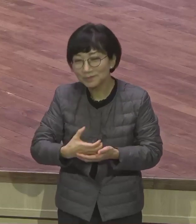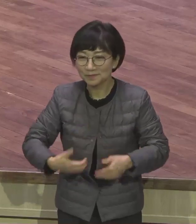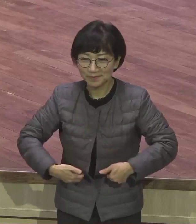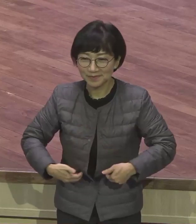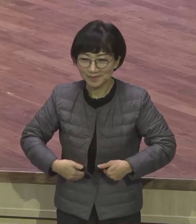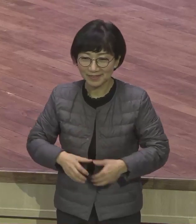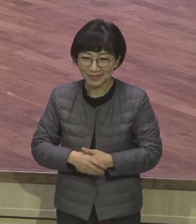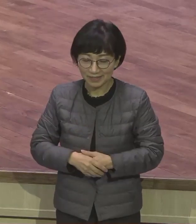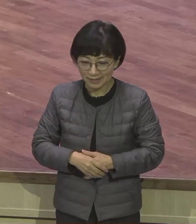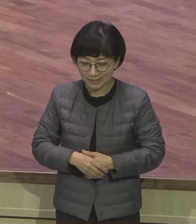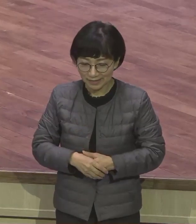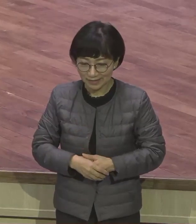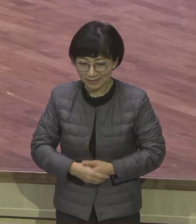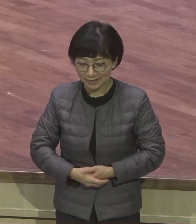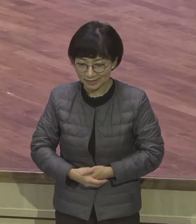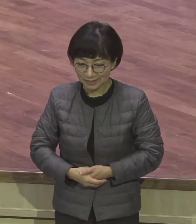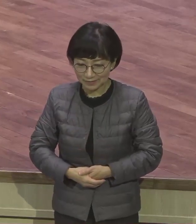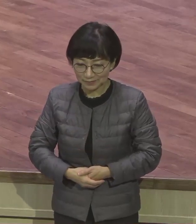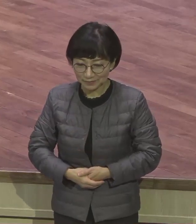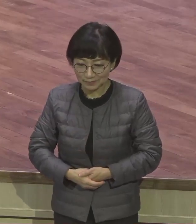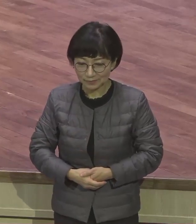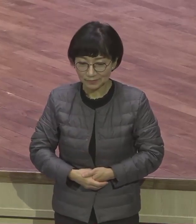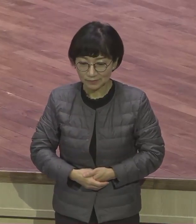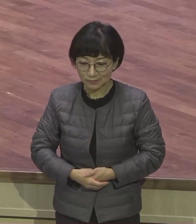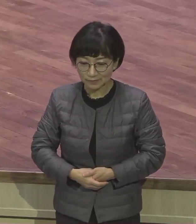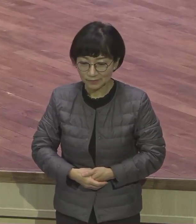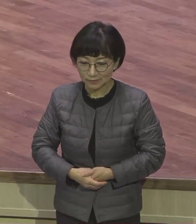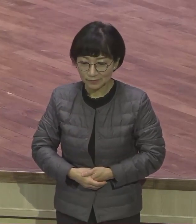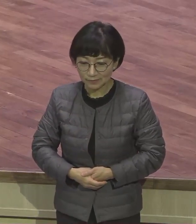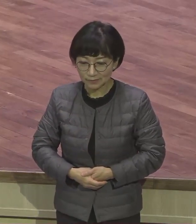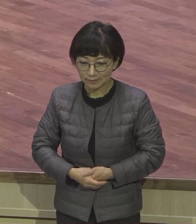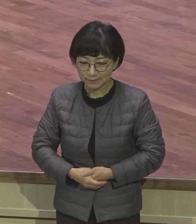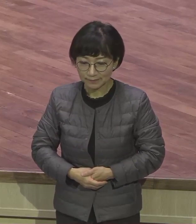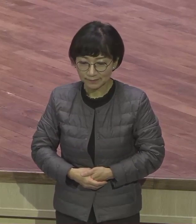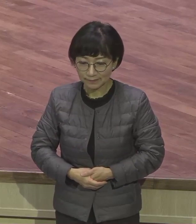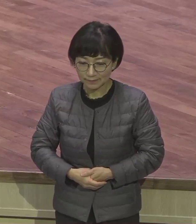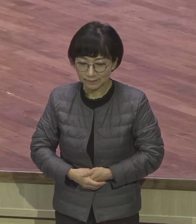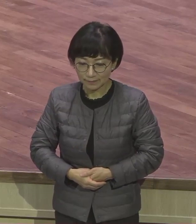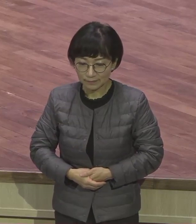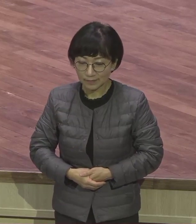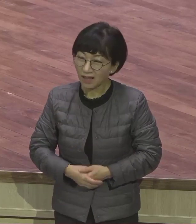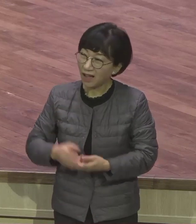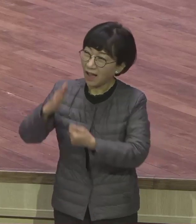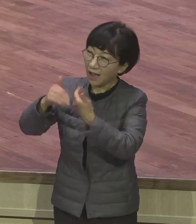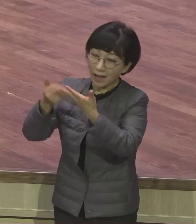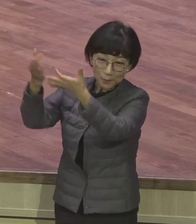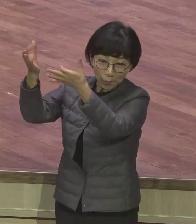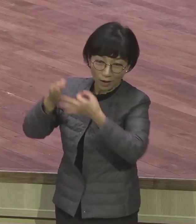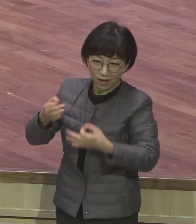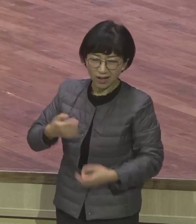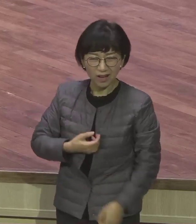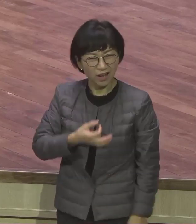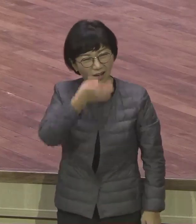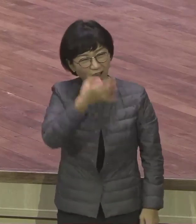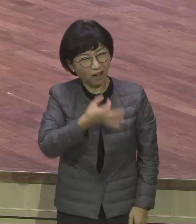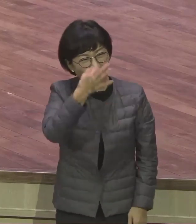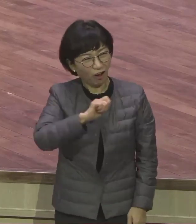정상이에요 무슨 건방지게 하나님의 어렵다 우리에게 그런 분을 한 번도